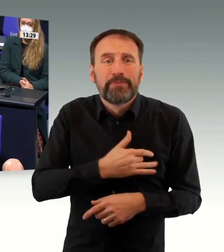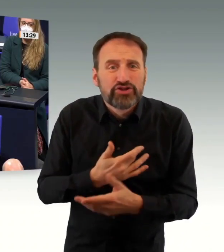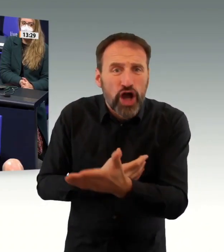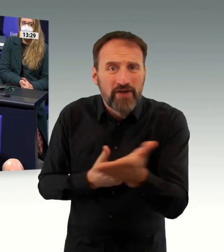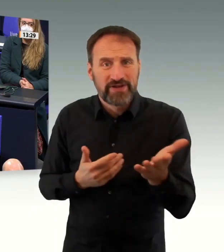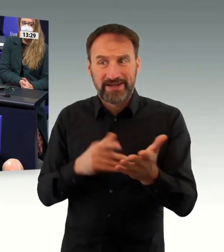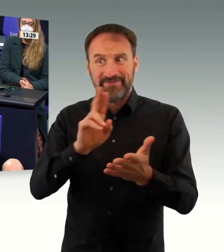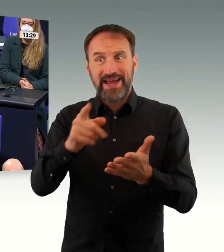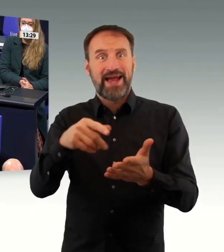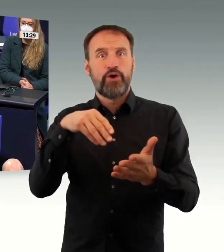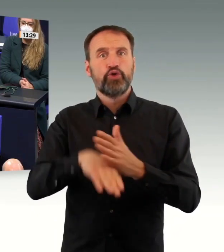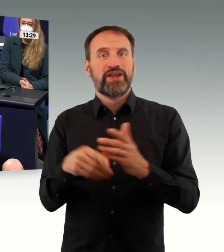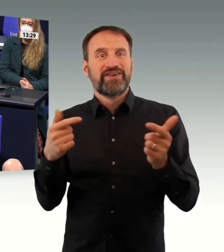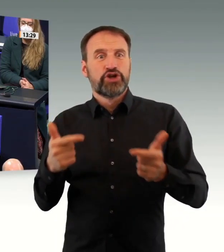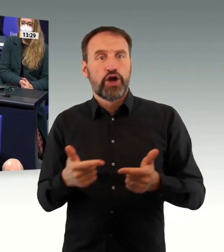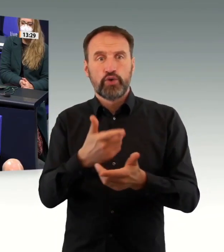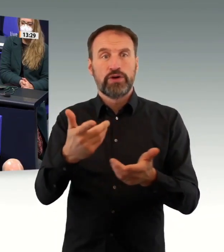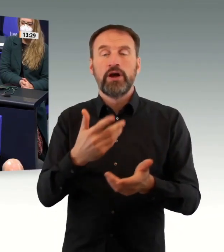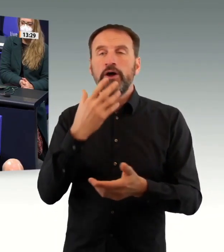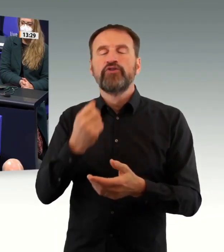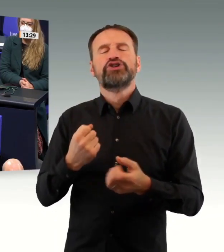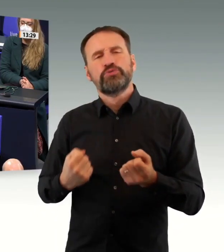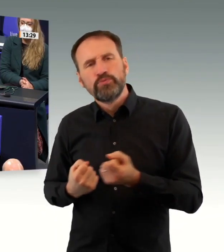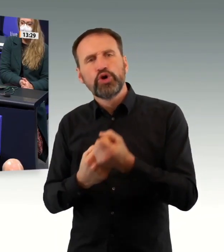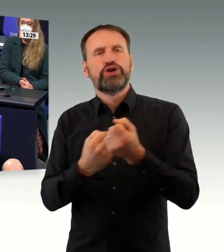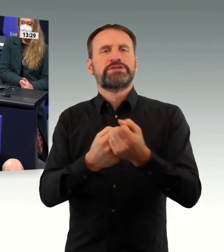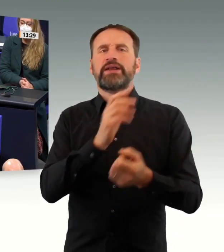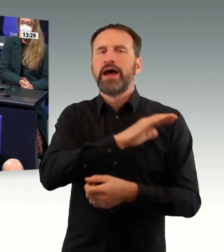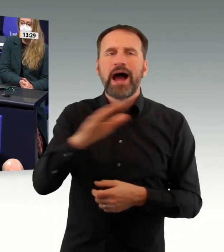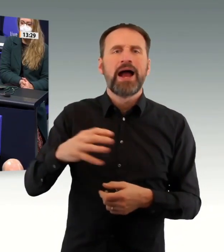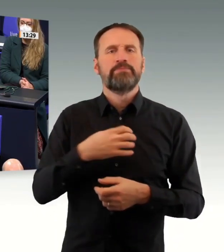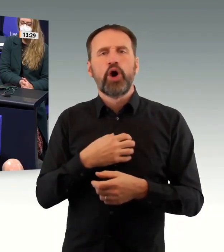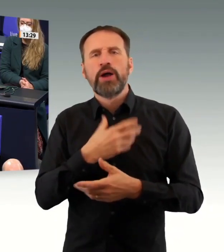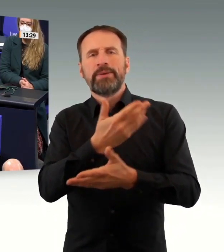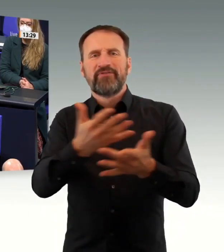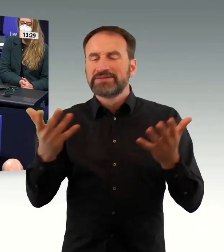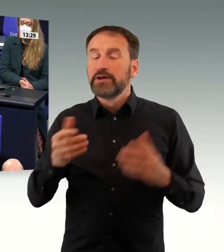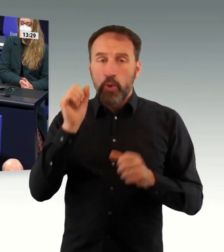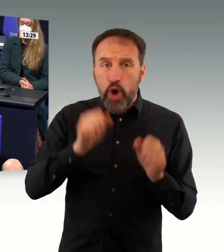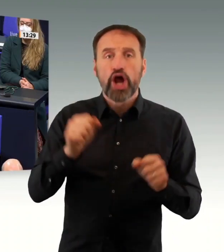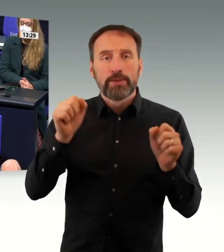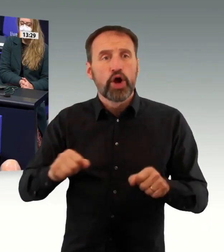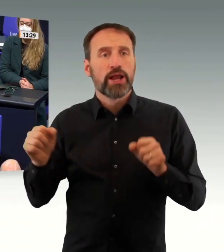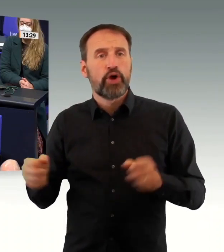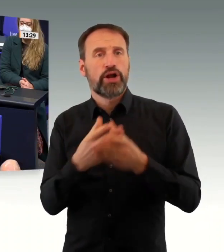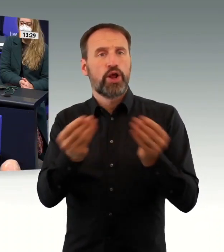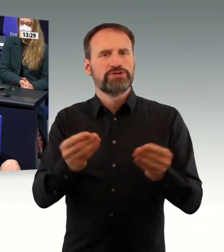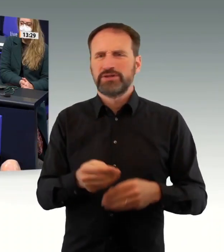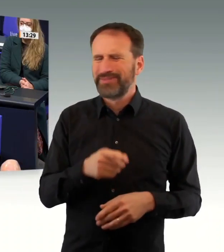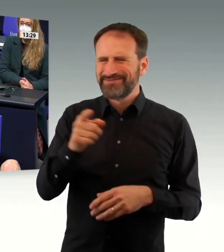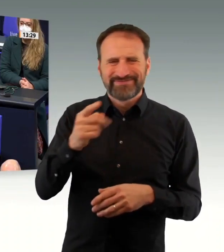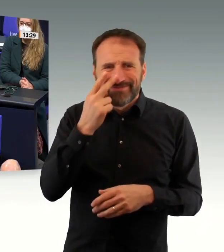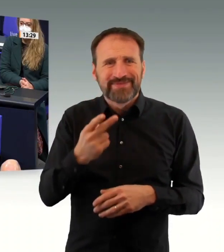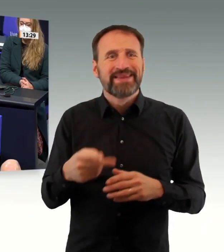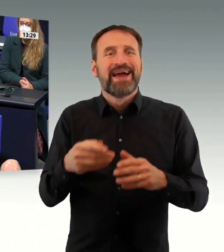-Westfalen, Hendrik Wüst, hätte nicht verhindern können, dass im Kölner Fußballstadion sich